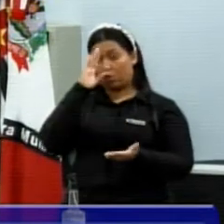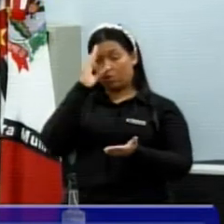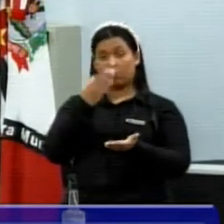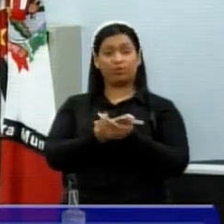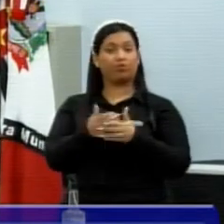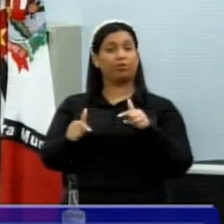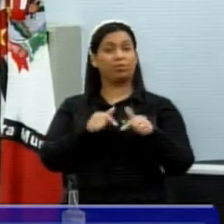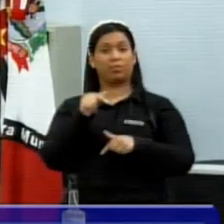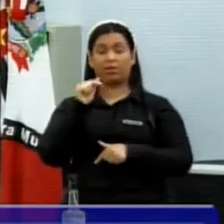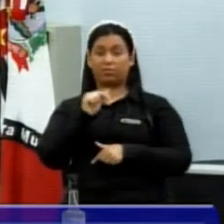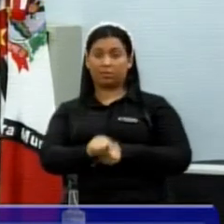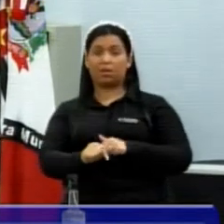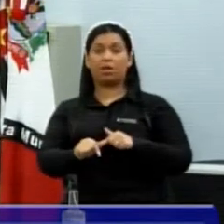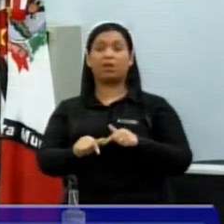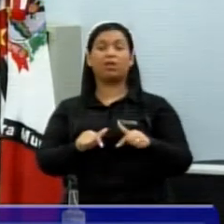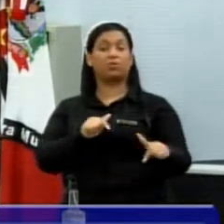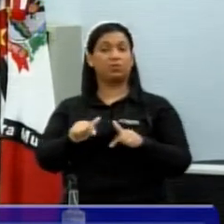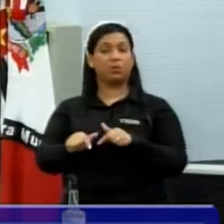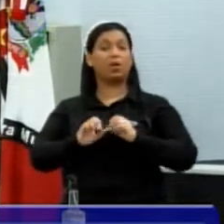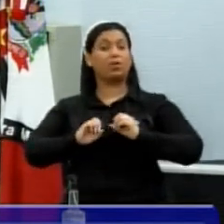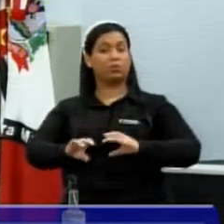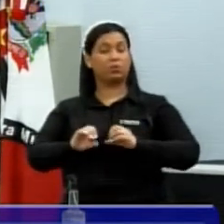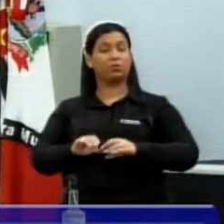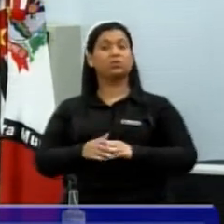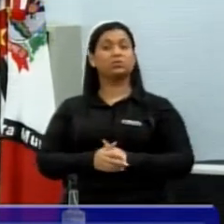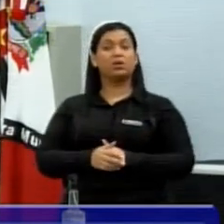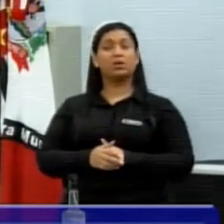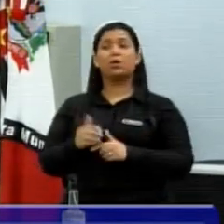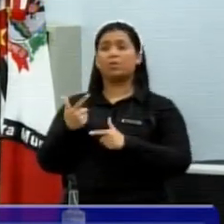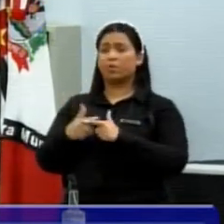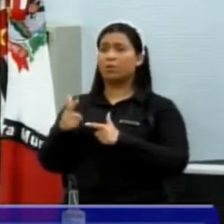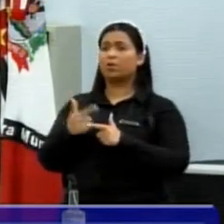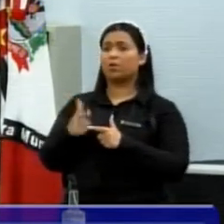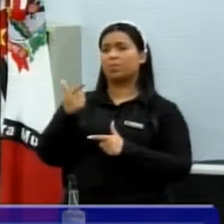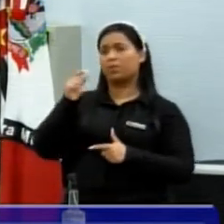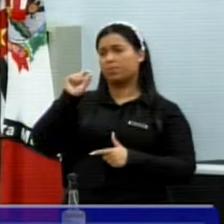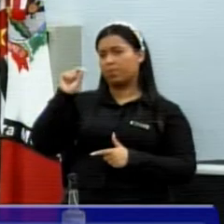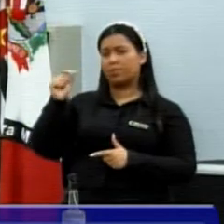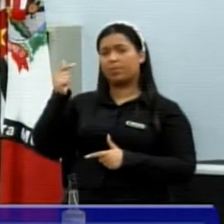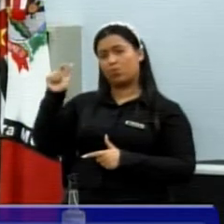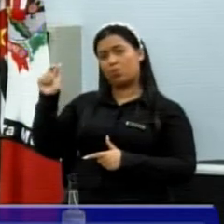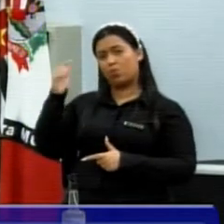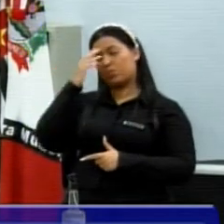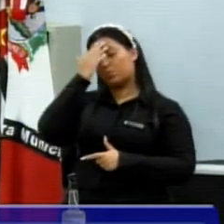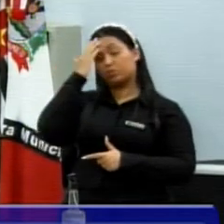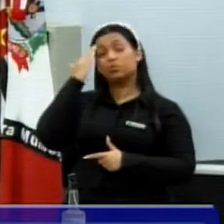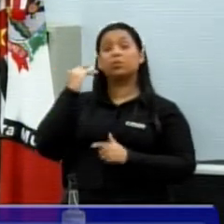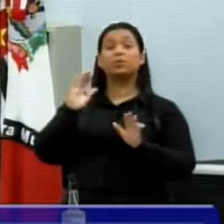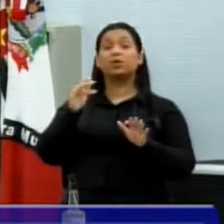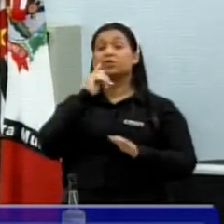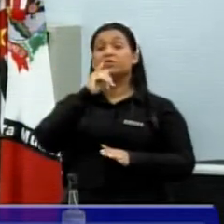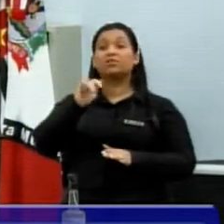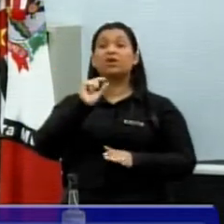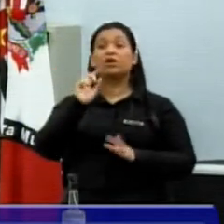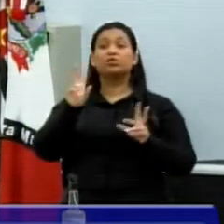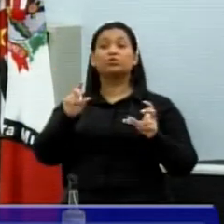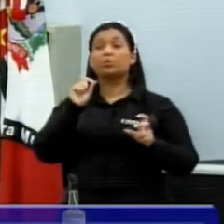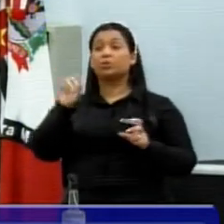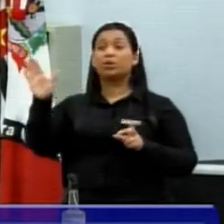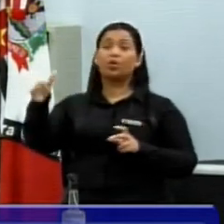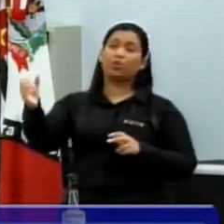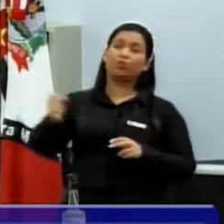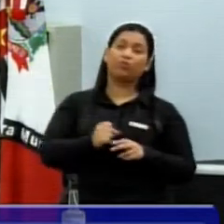dela, confio no trabalho da educação, temos diversos problemas também, mas o mesmo falo como tem uma convocação da